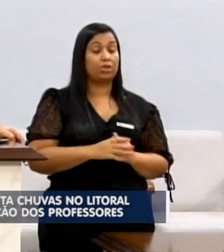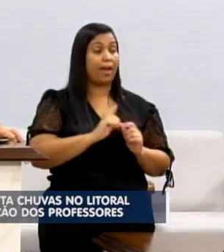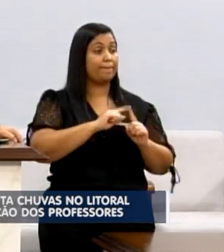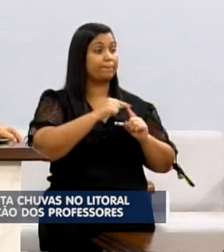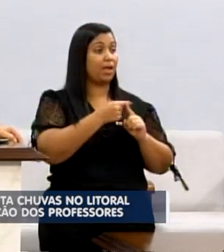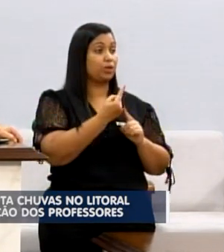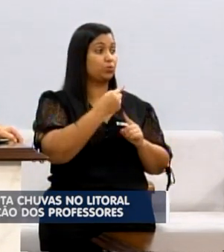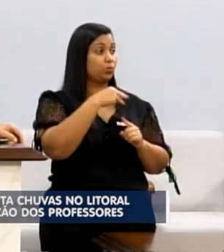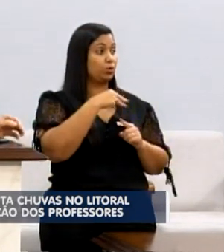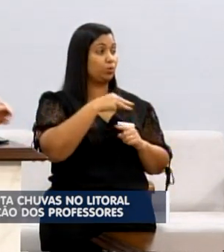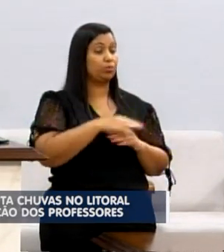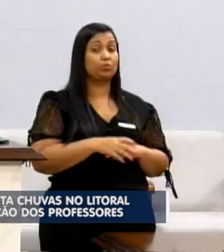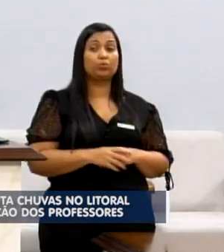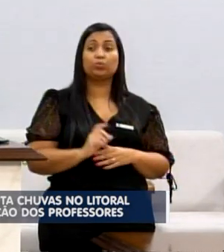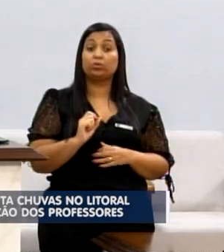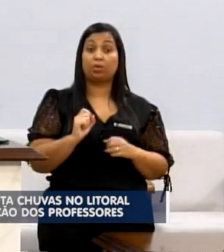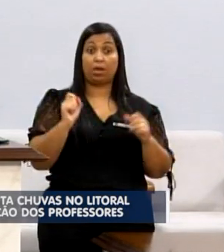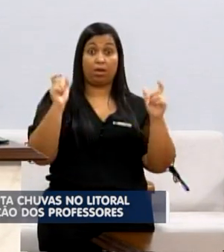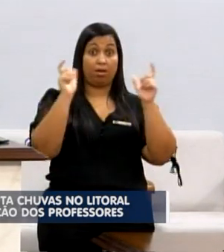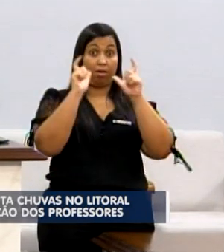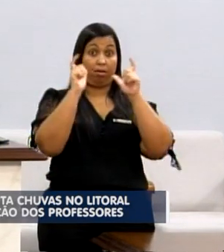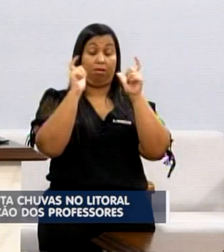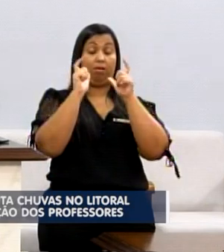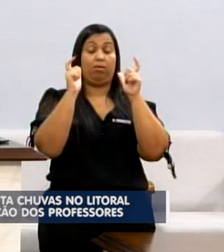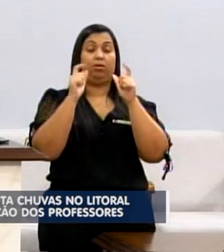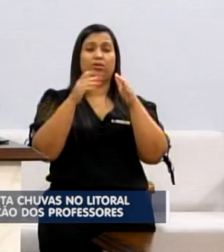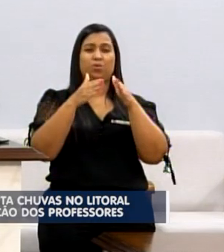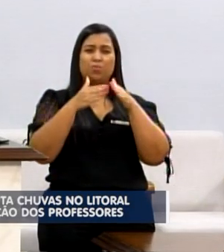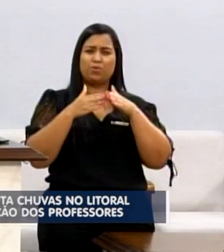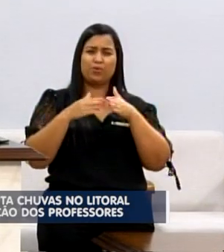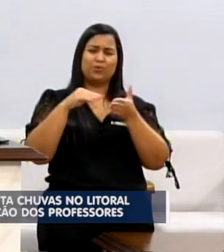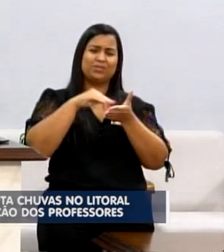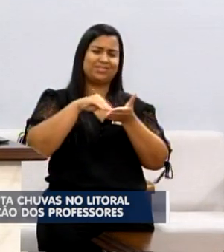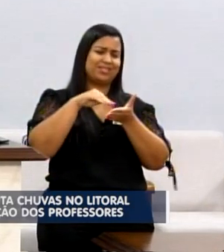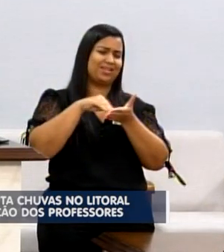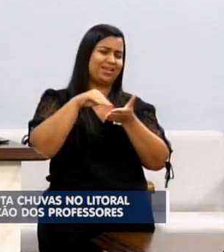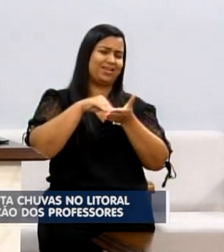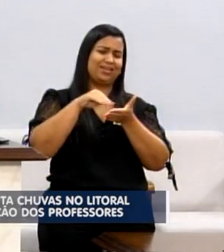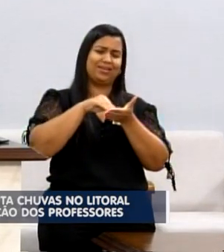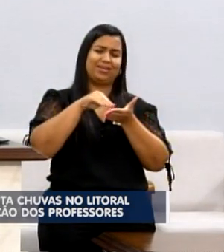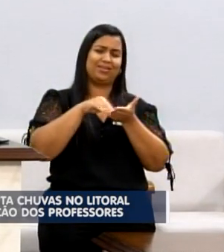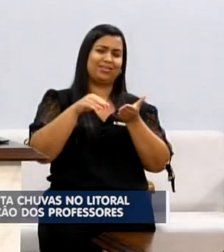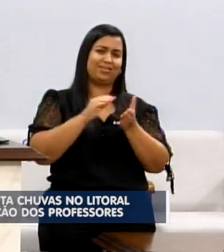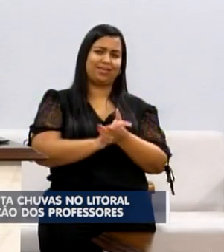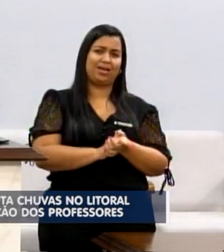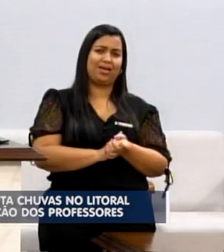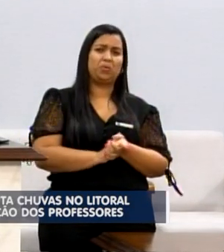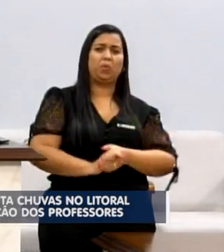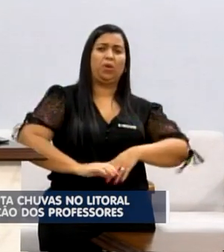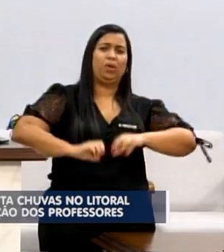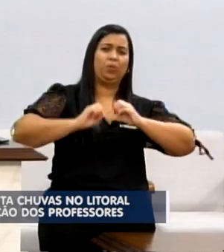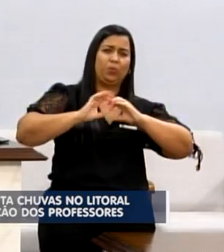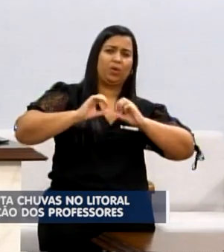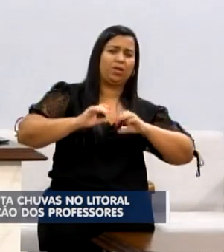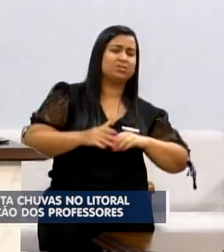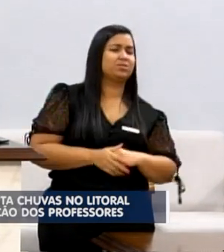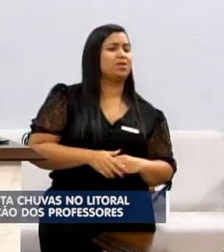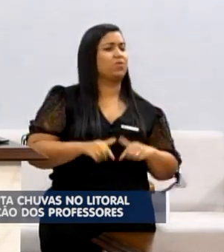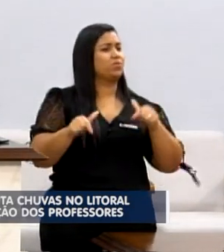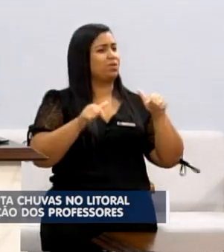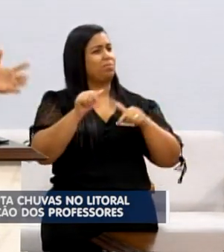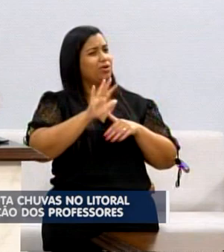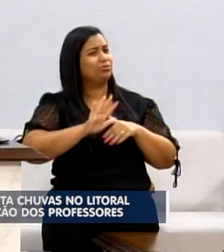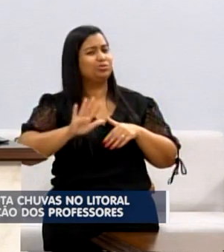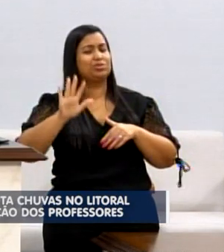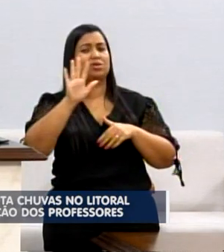mais um minuto, fica aqui esse alerta, pedir aos secretários aí, secretários da Educação, serviços gerais,